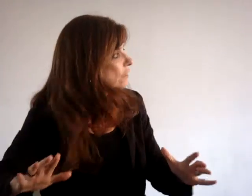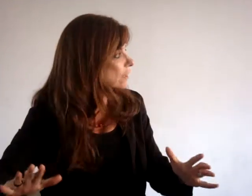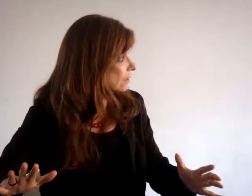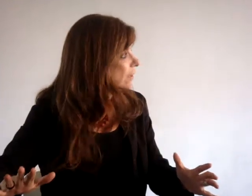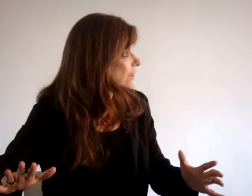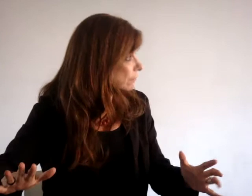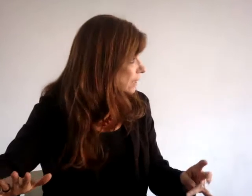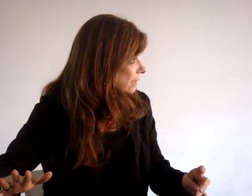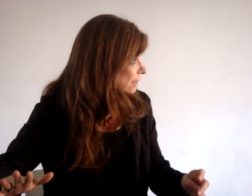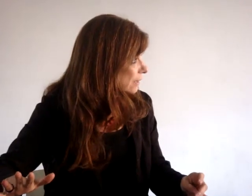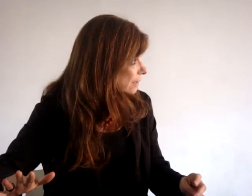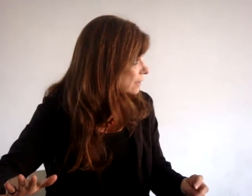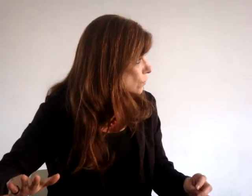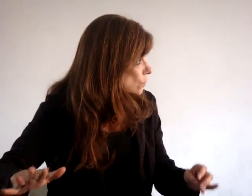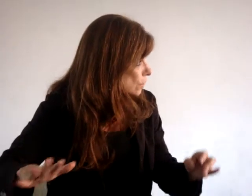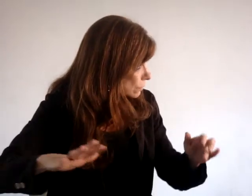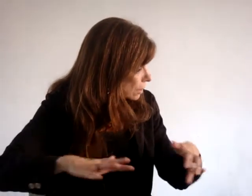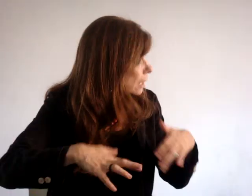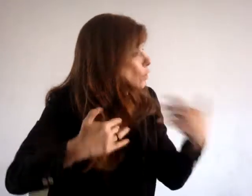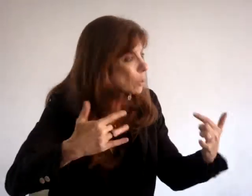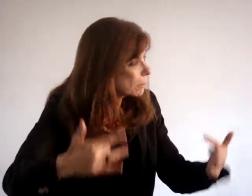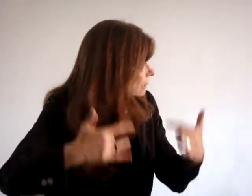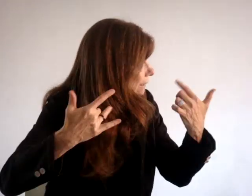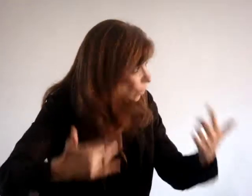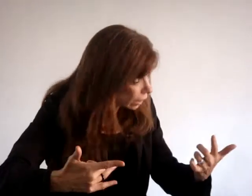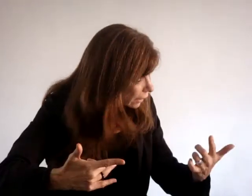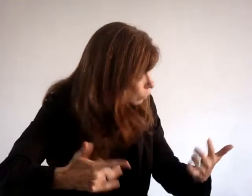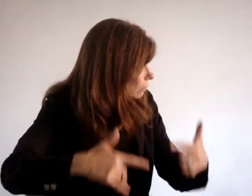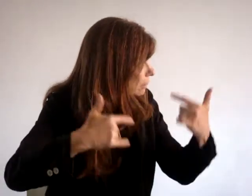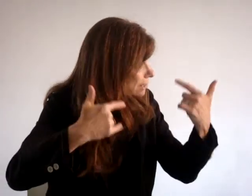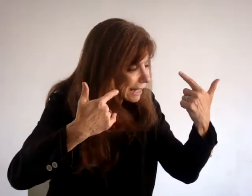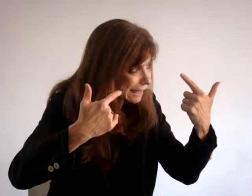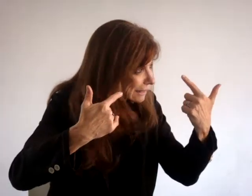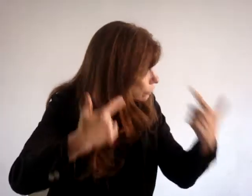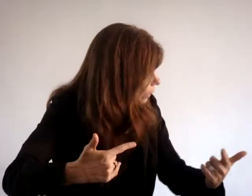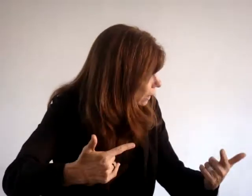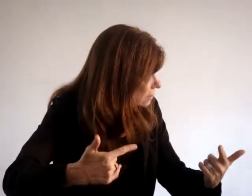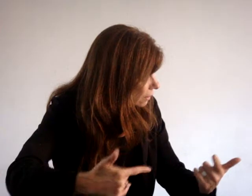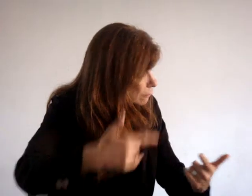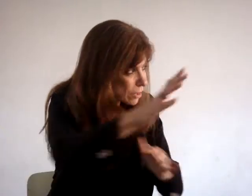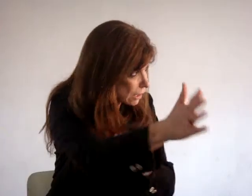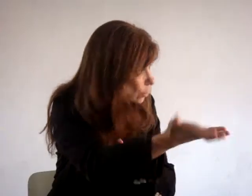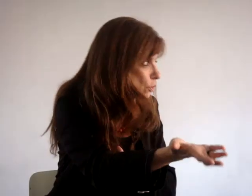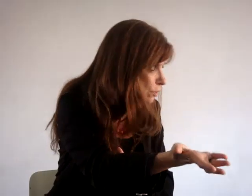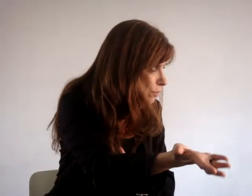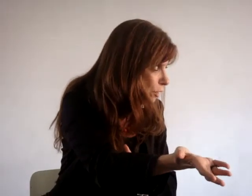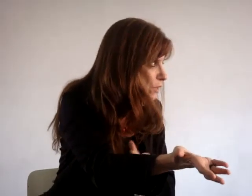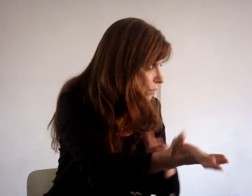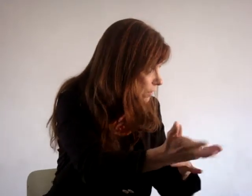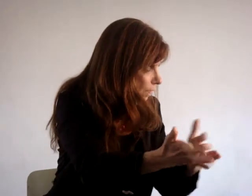vai ter que... Vai ter que estar discutindo. E o problema da droga, o problema da violência, que ele chamou de proibição, que